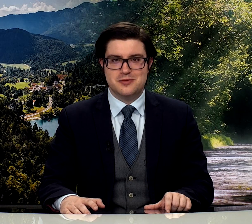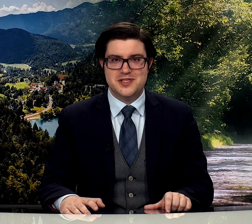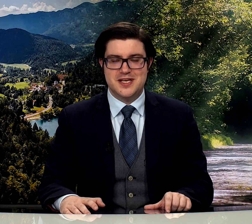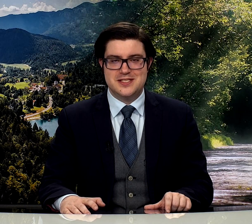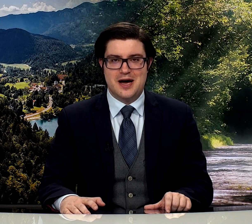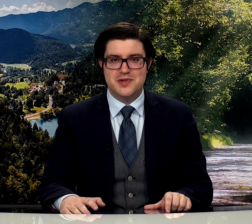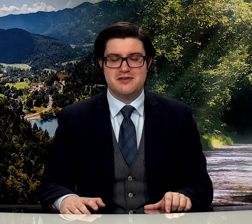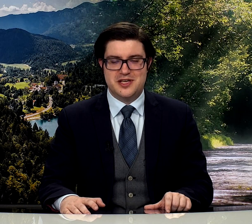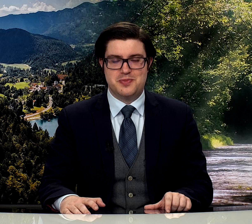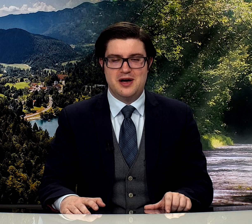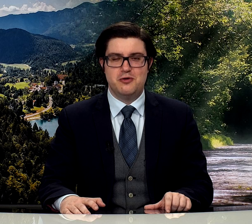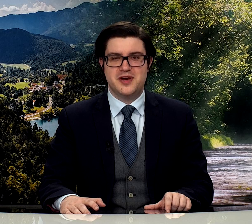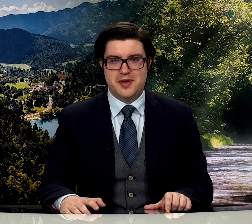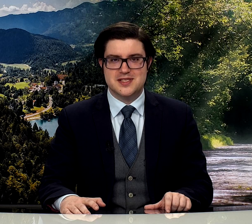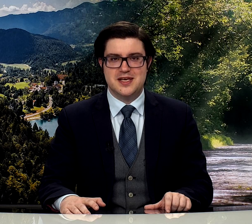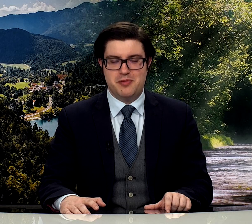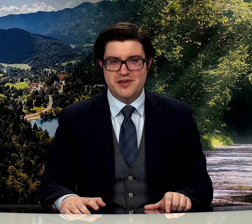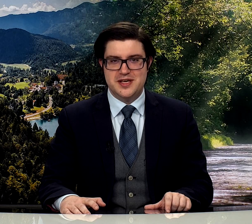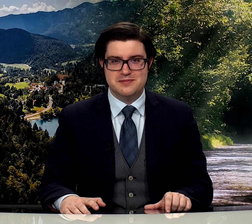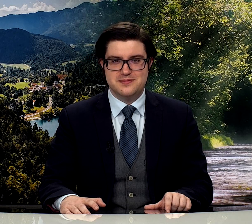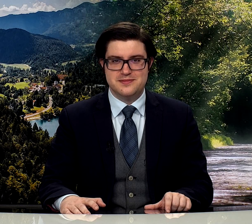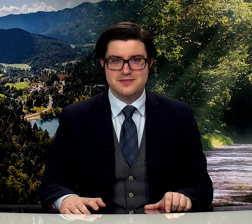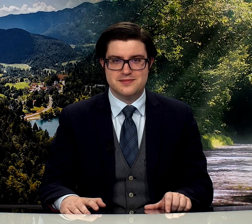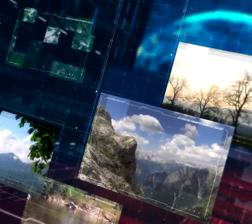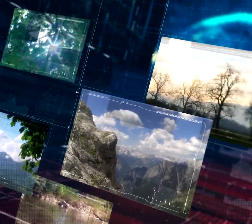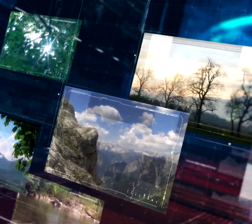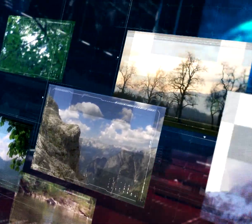20 stopin celzija, več pa v vremenski napovedi.